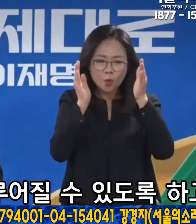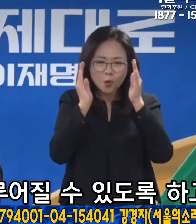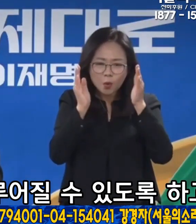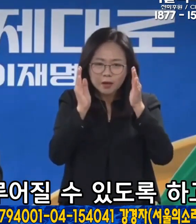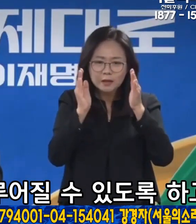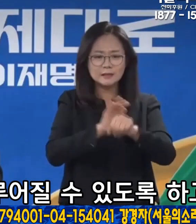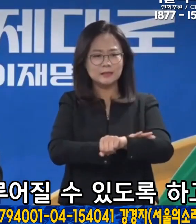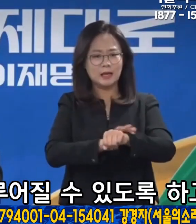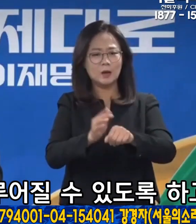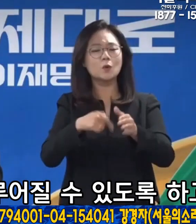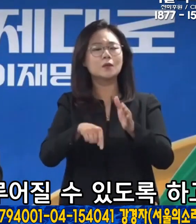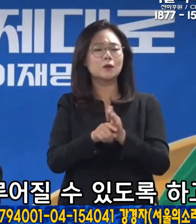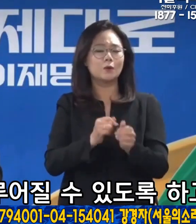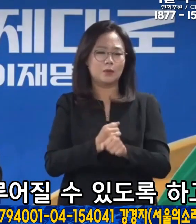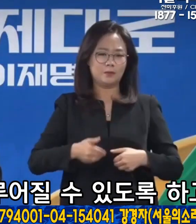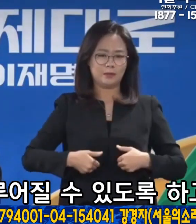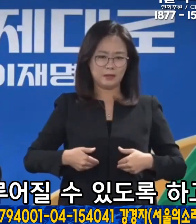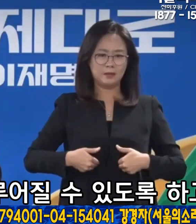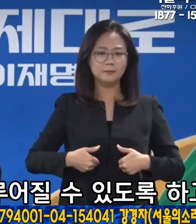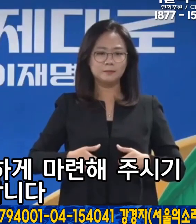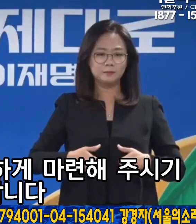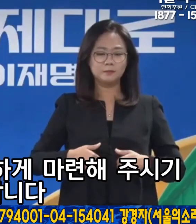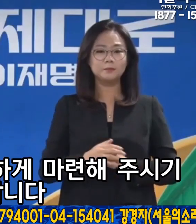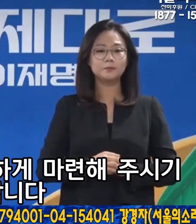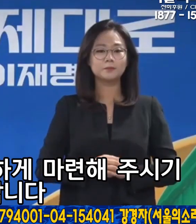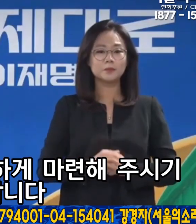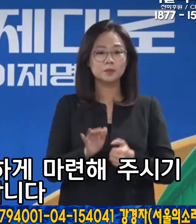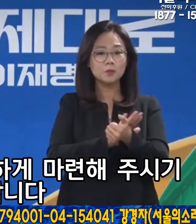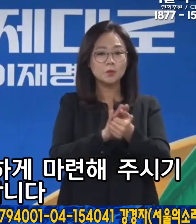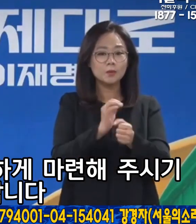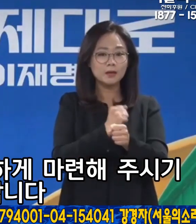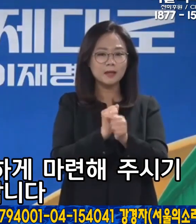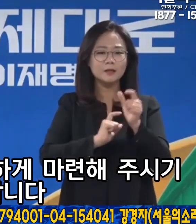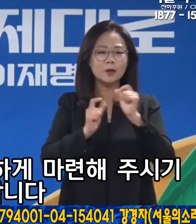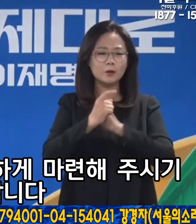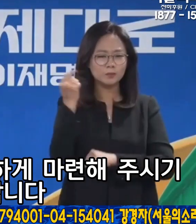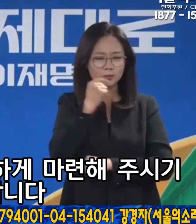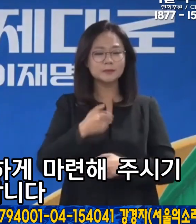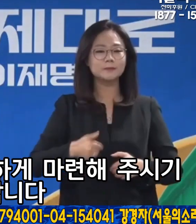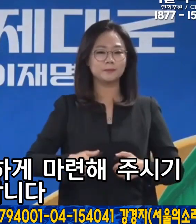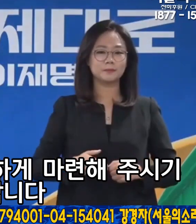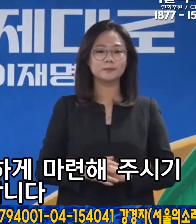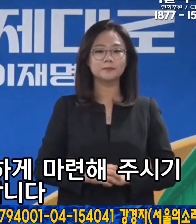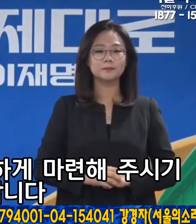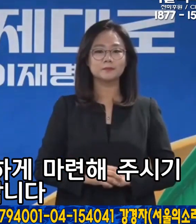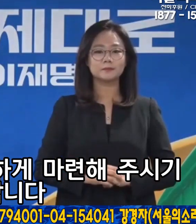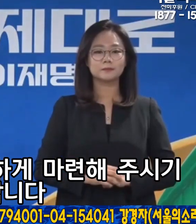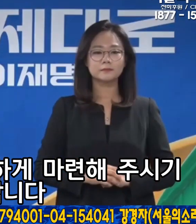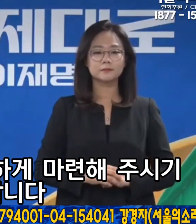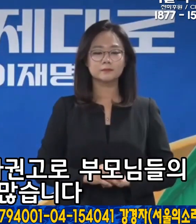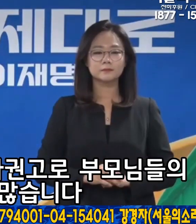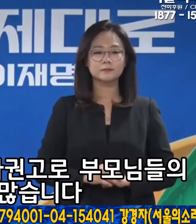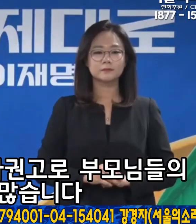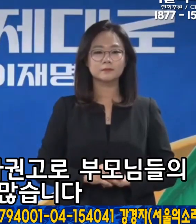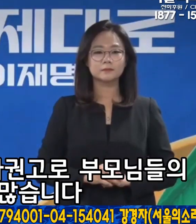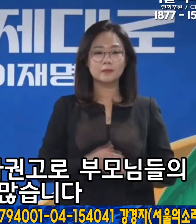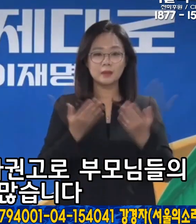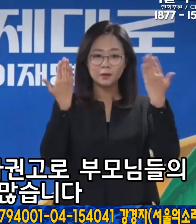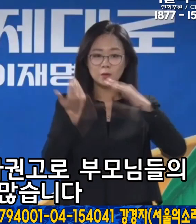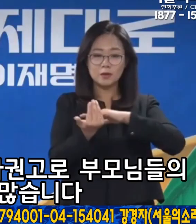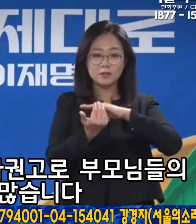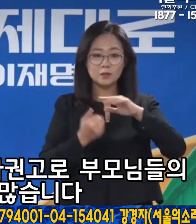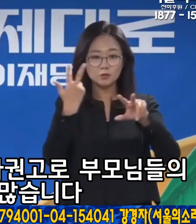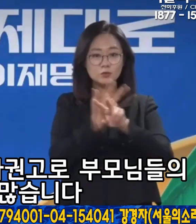유연하게 이루어질 수 있도록 하고 돌봄 대책도 촘촘하게 마련해 주시기 바랍니다. 등교 전